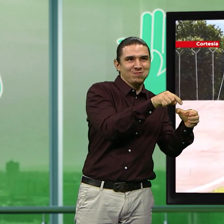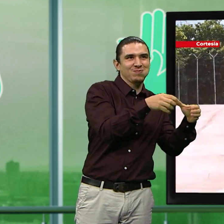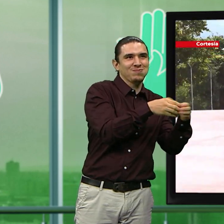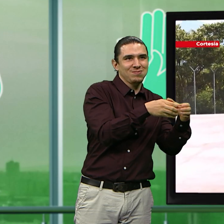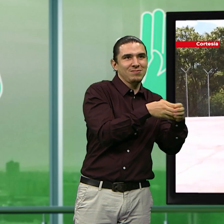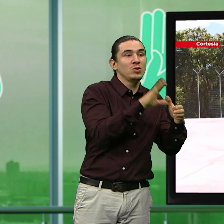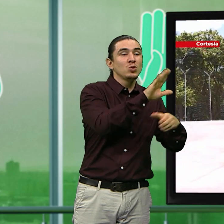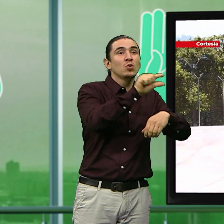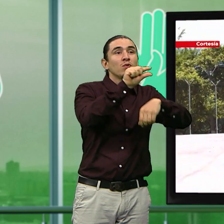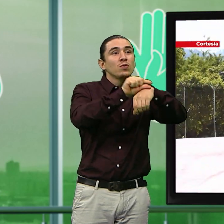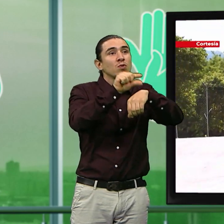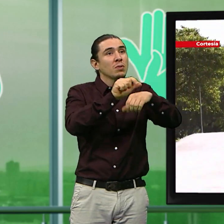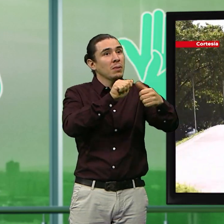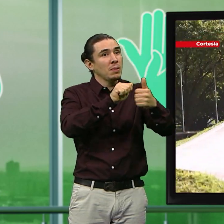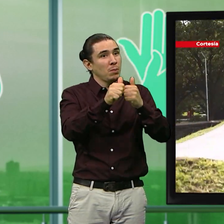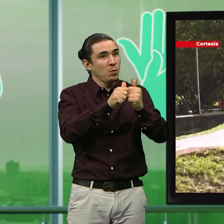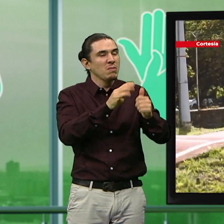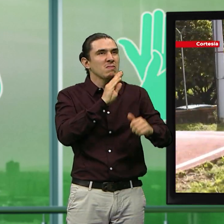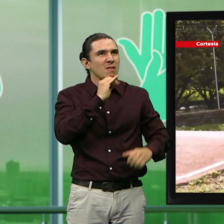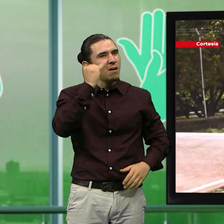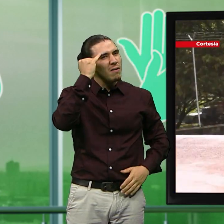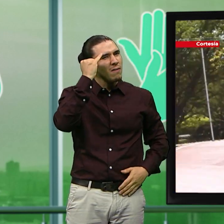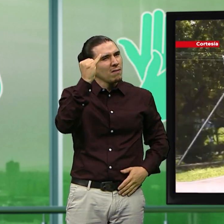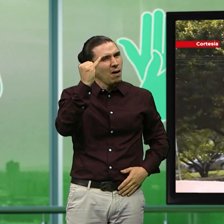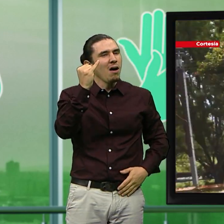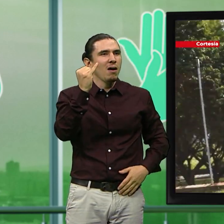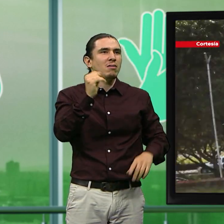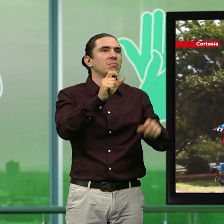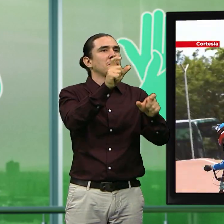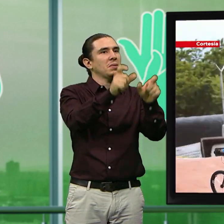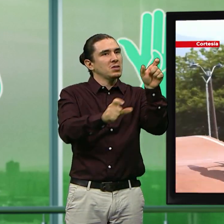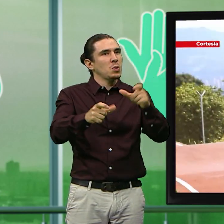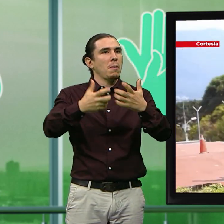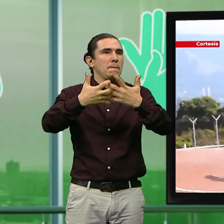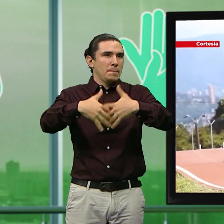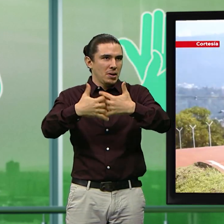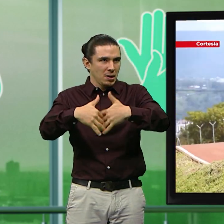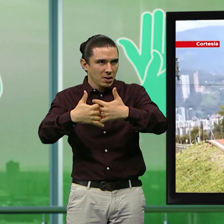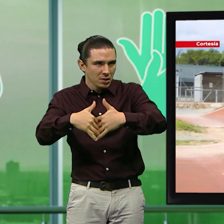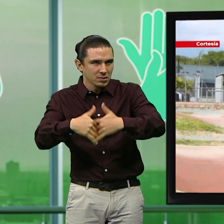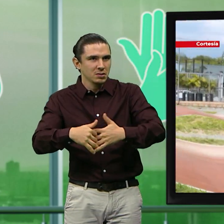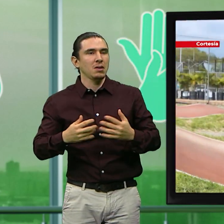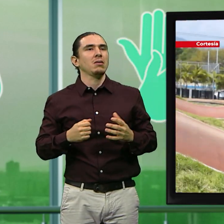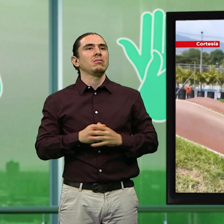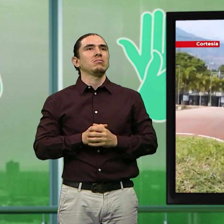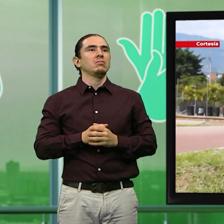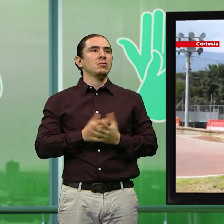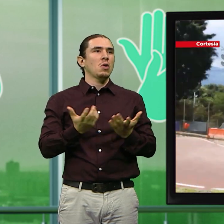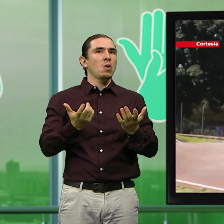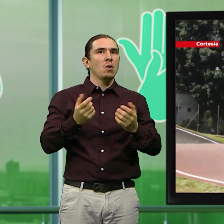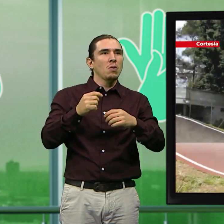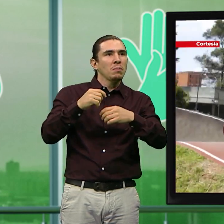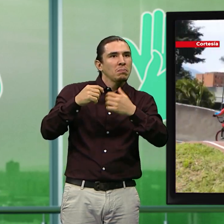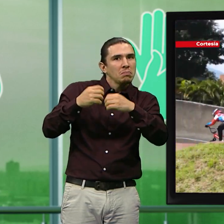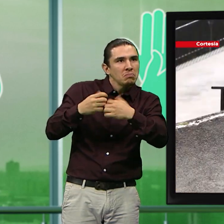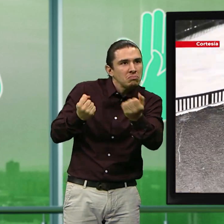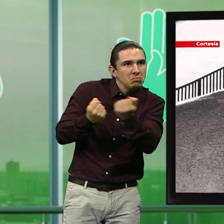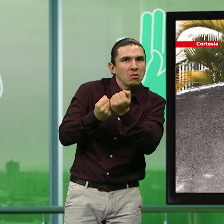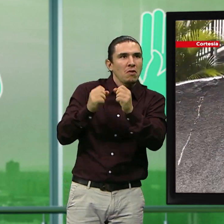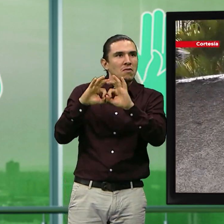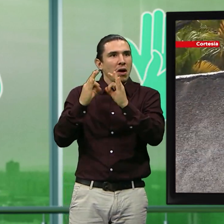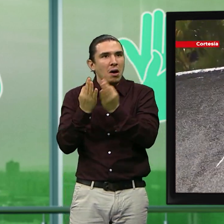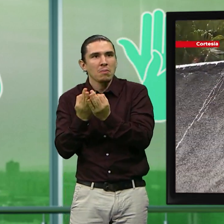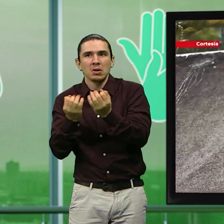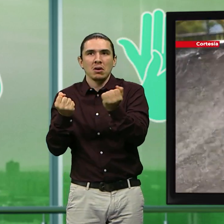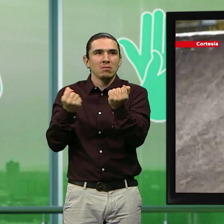Esta fundación deportiva nació de un grupo de empresarios y padres de familia que vieron mucho talento, pero poco apoyo.